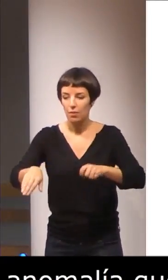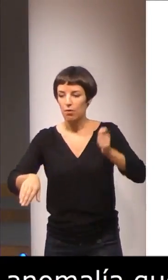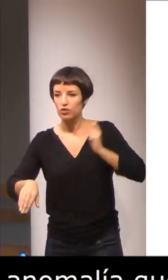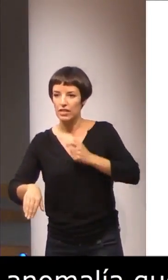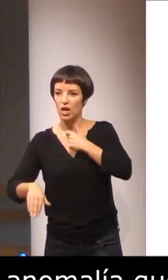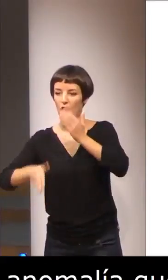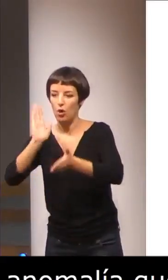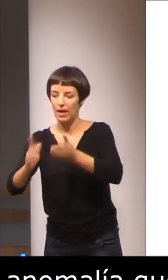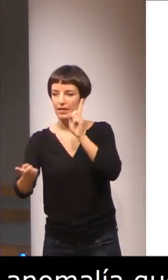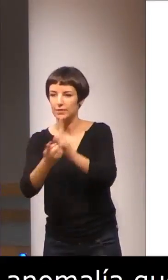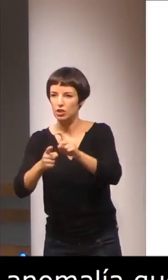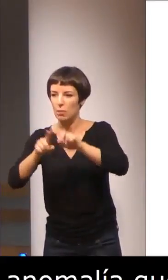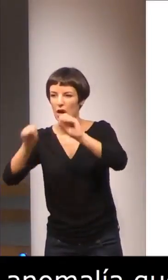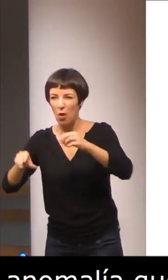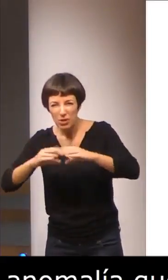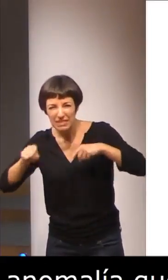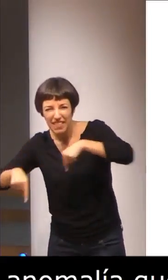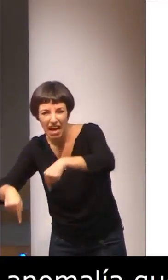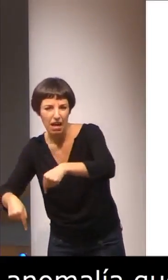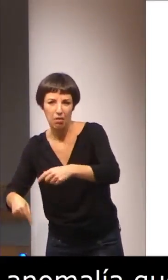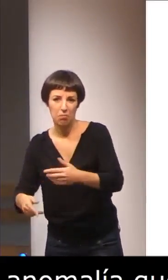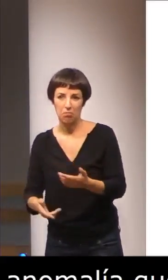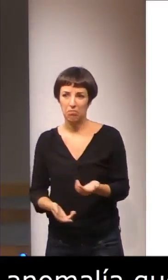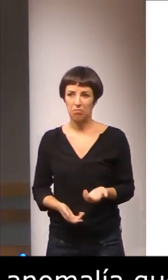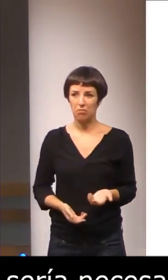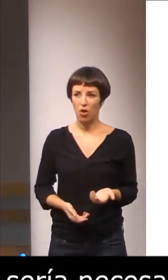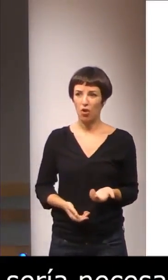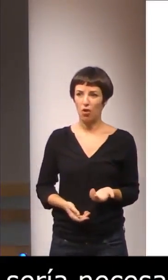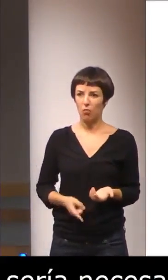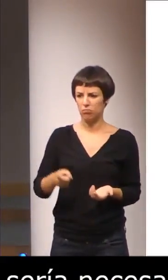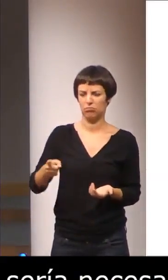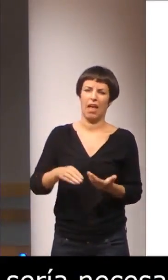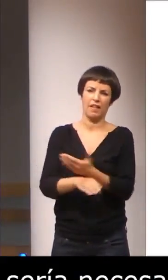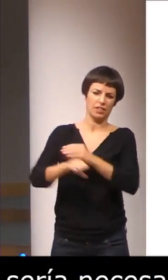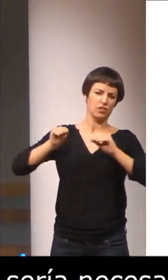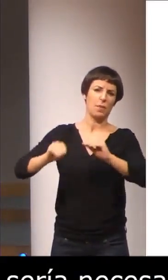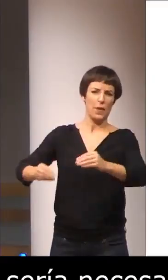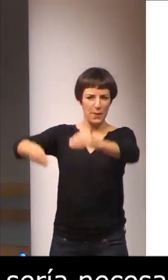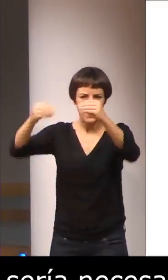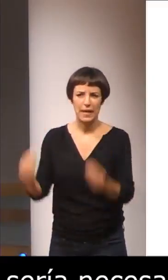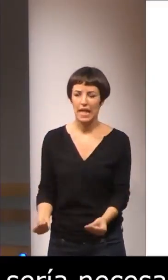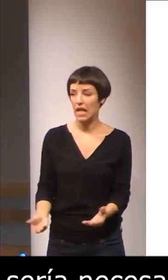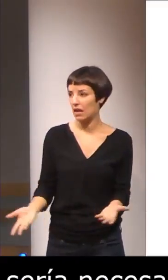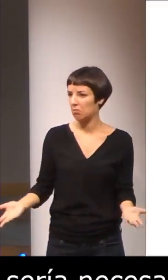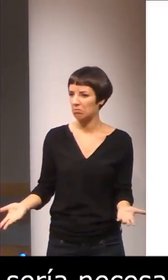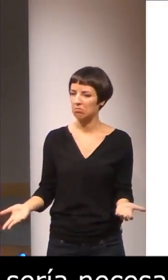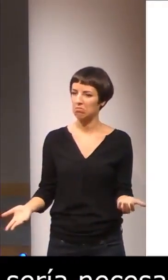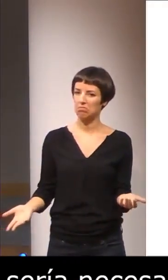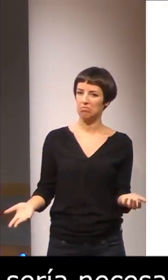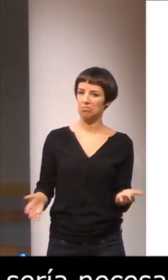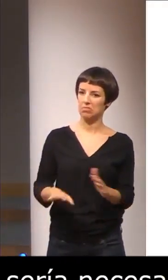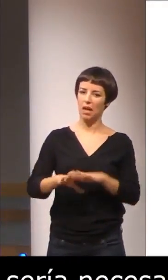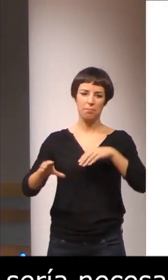de la intervención psicopedagógica. Tendrían que tener suficiente formación y se tendrían que disponer de